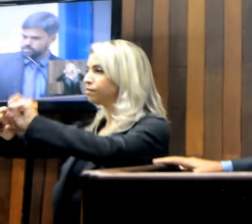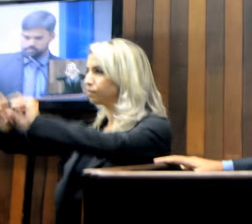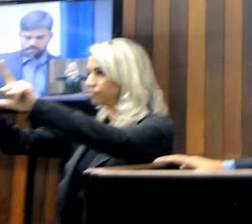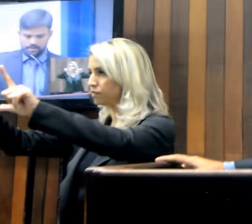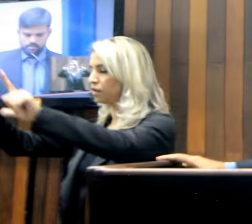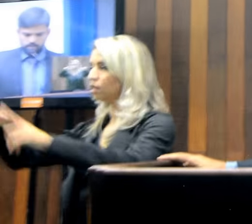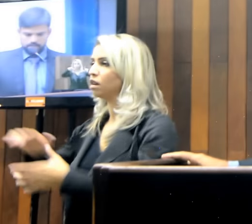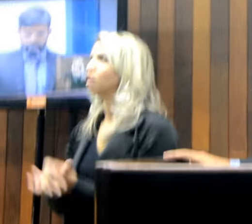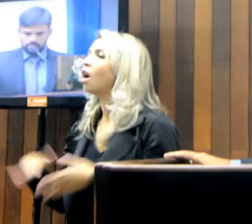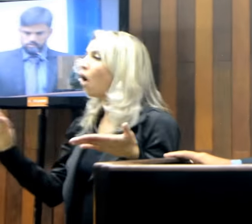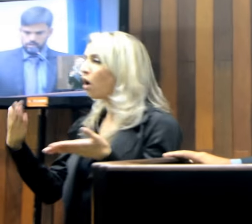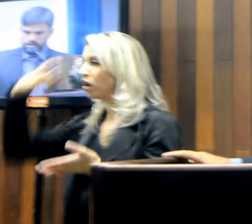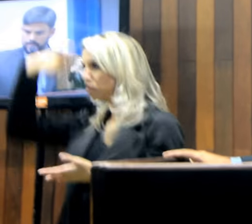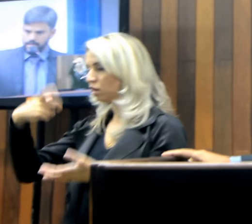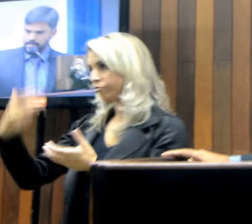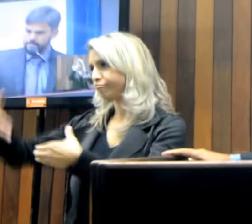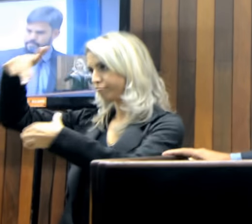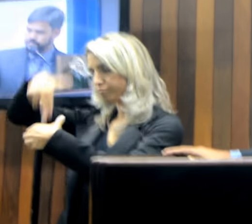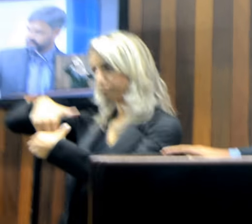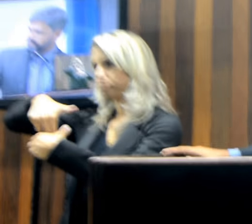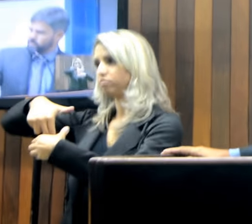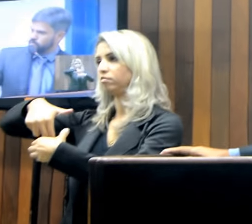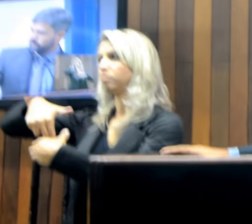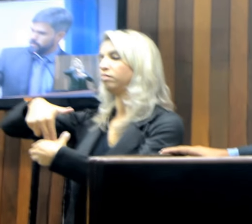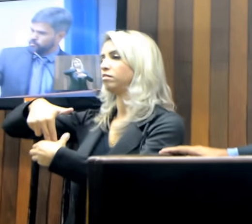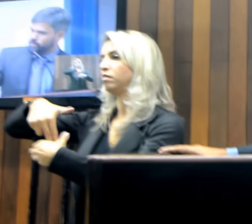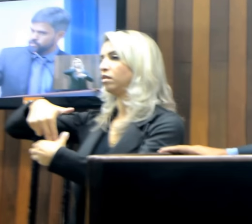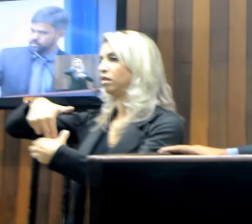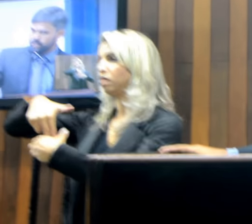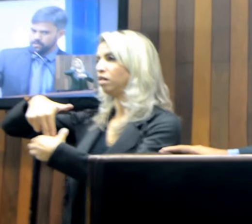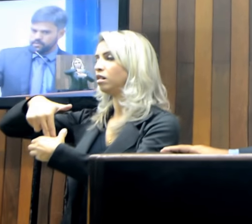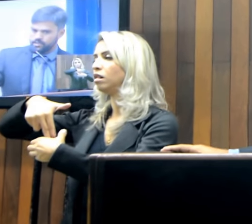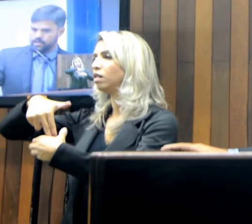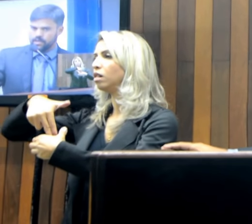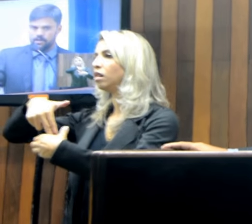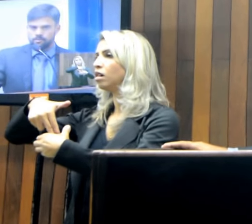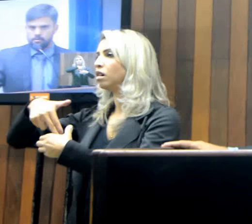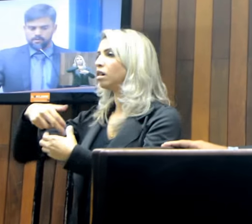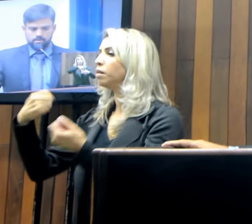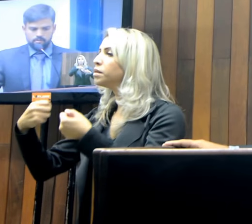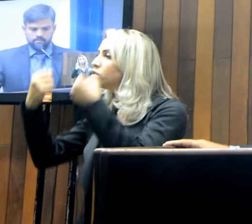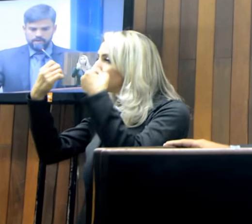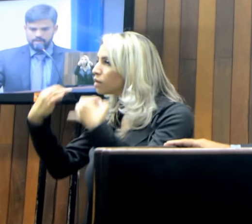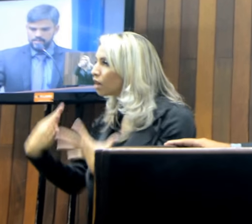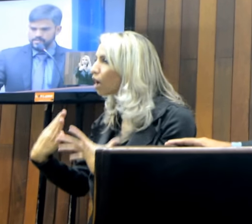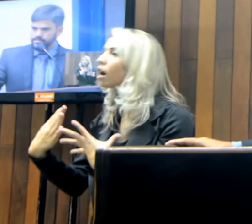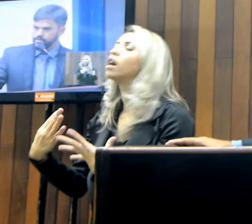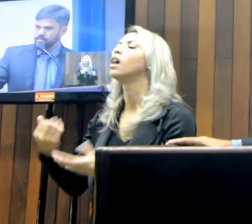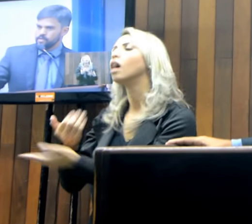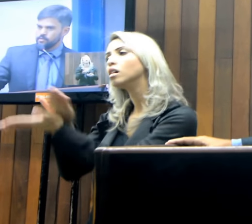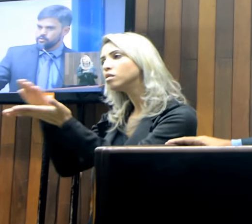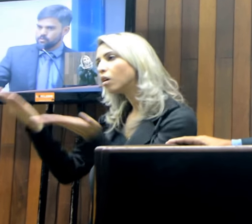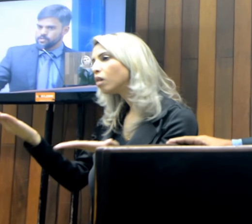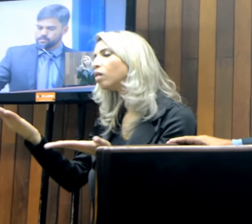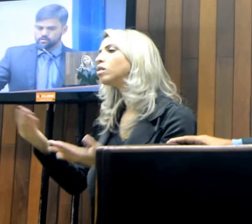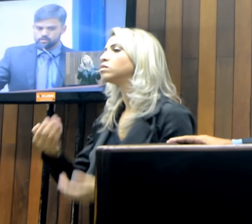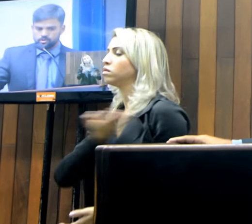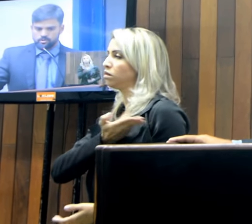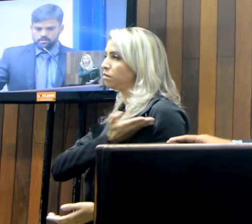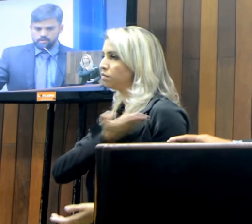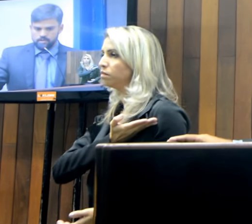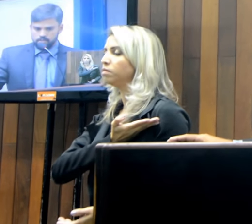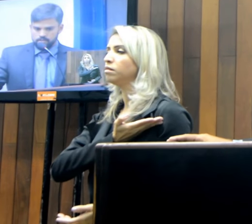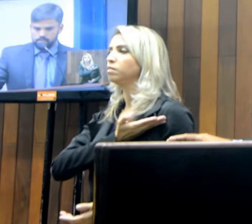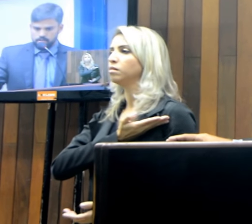O me traz hoje aqui na tribuna é para que eu possa deixar claro para a população copo-frense, para os novos amigos,